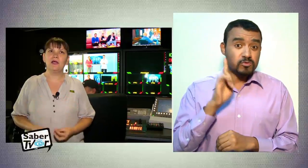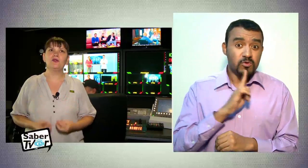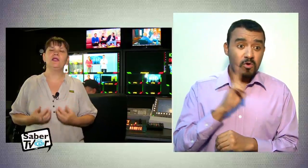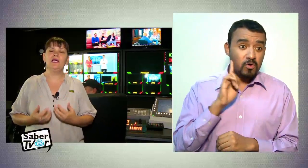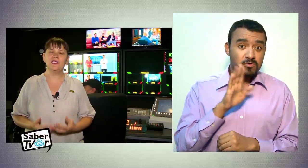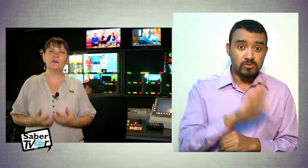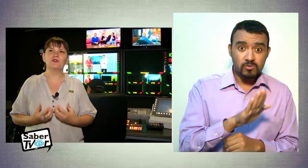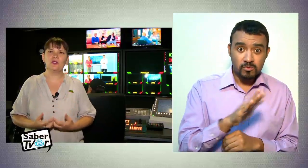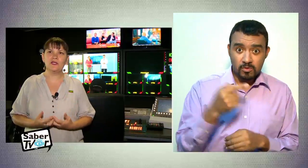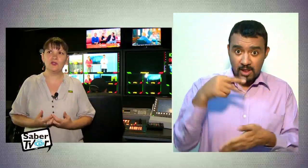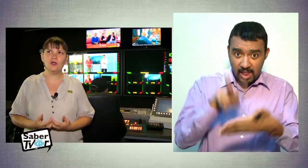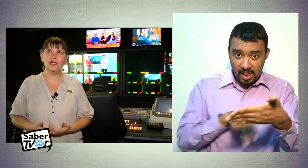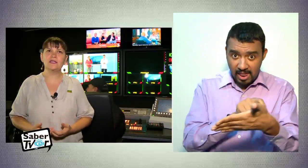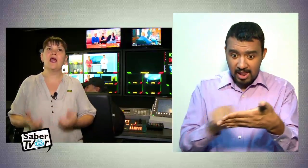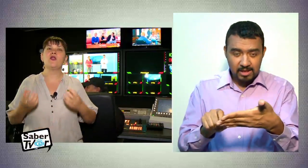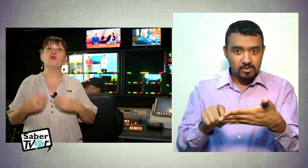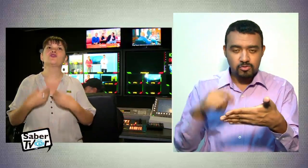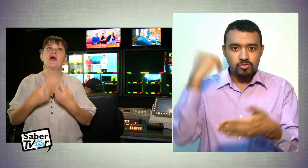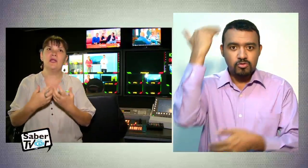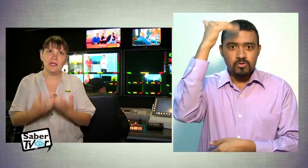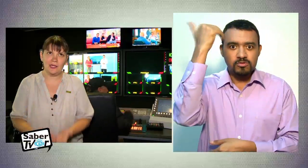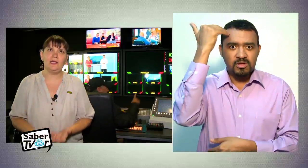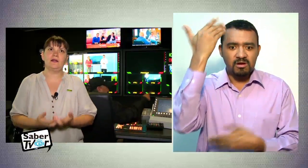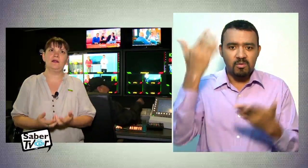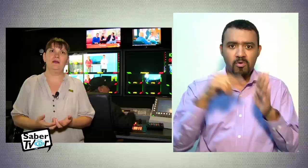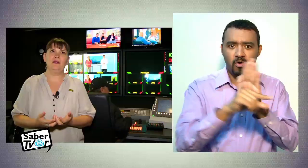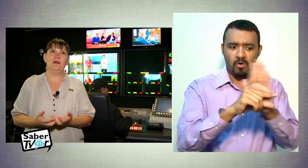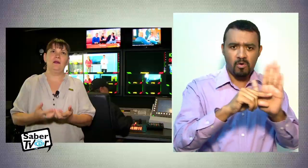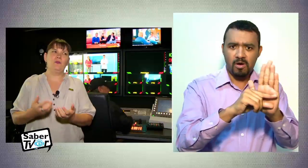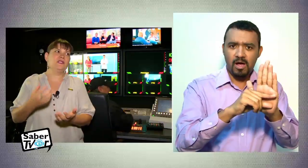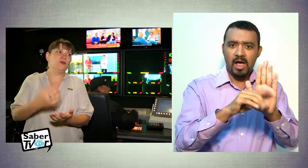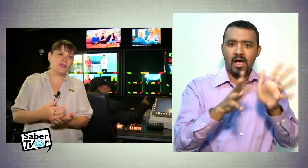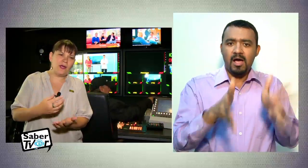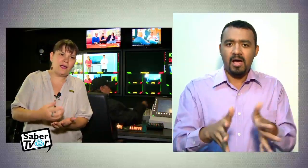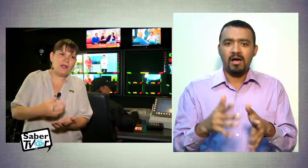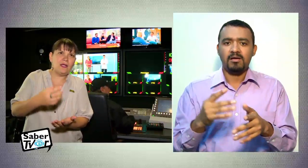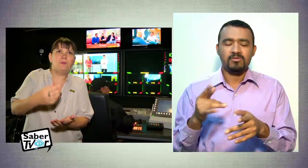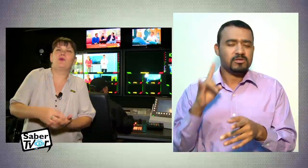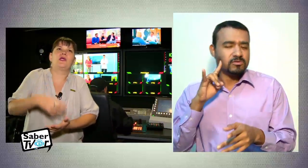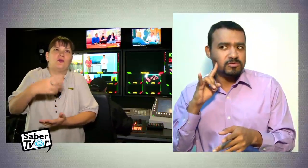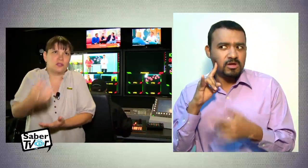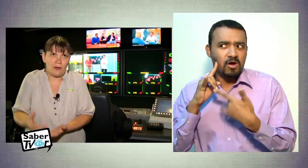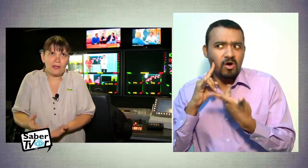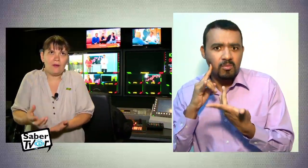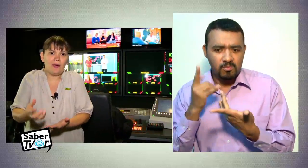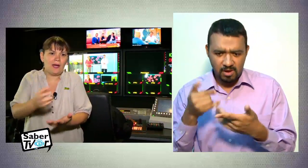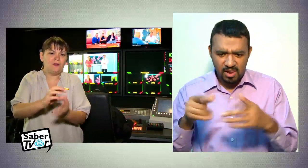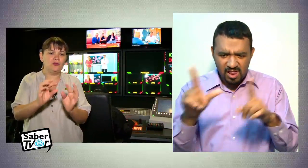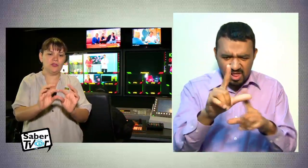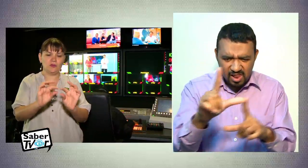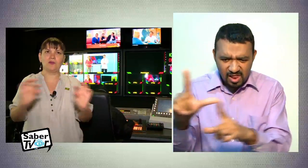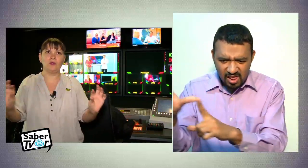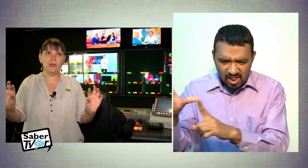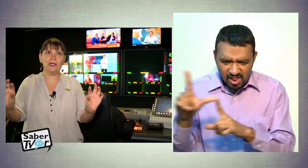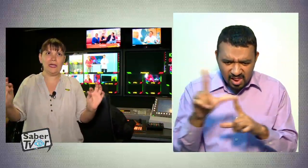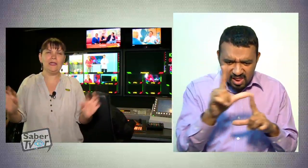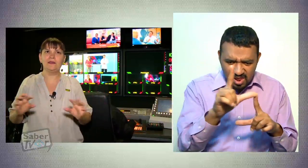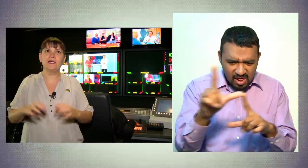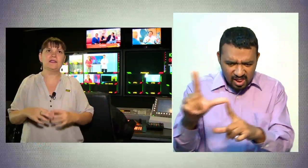mayoría de las personas sordas no saben leer, pues si no saben leer porque no saben hablar, entonces cuando ven las letras